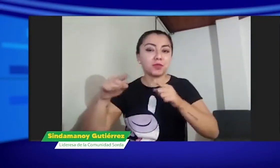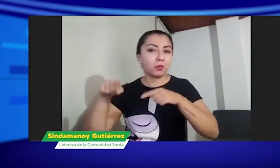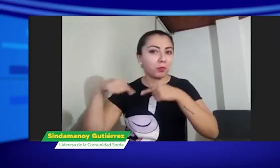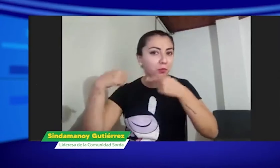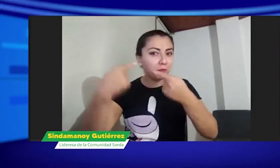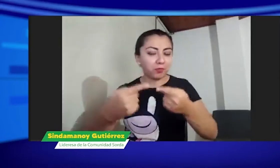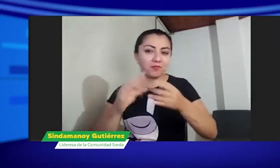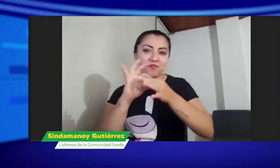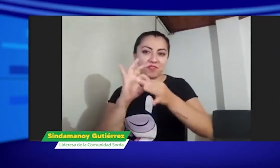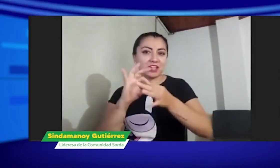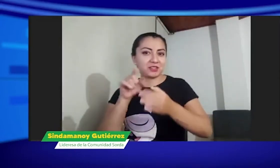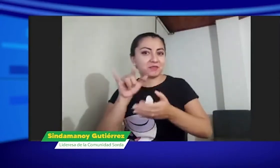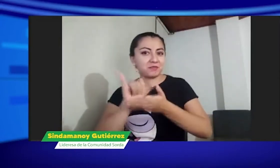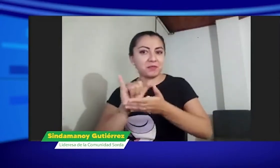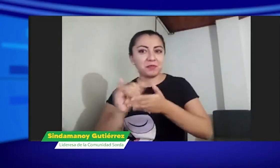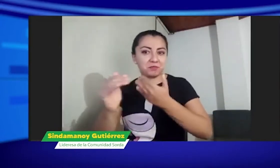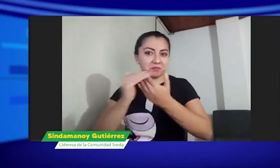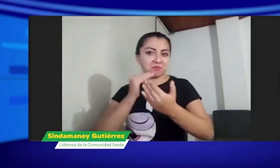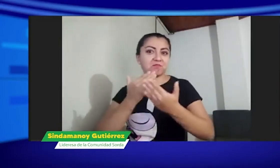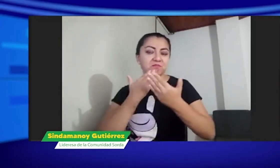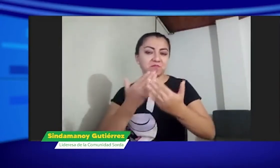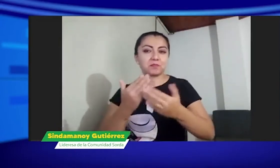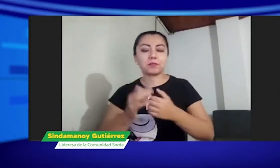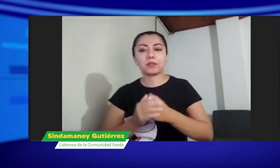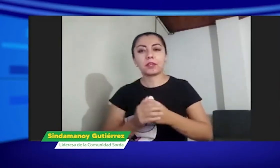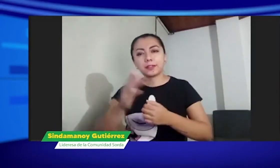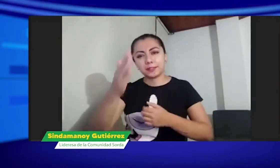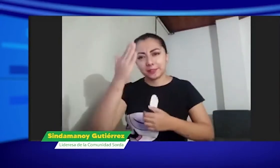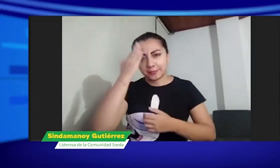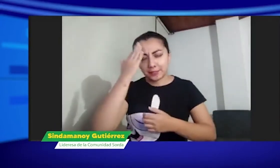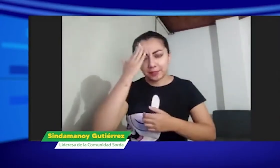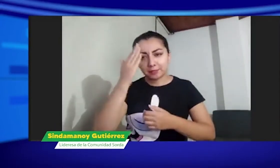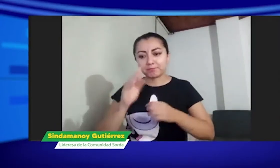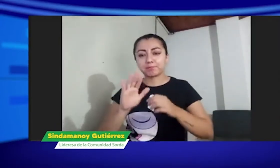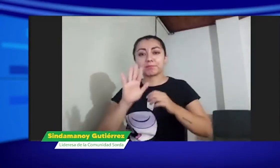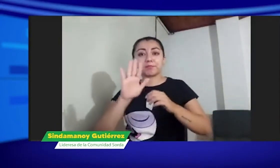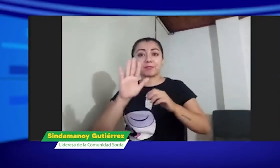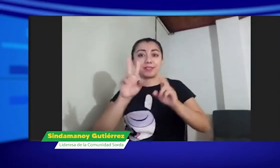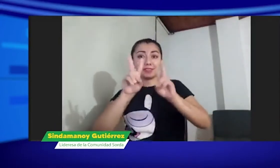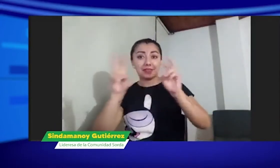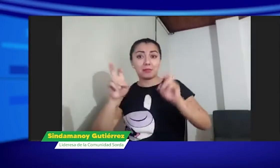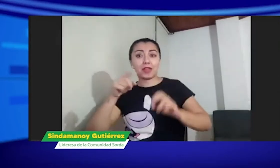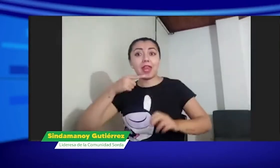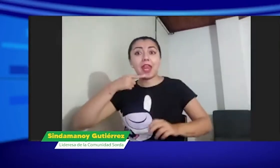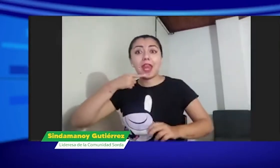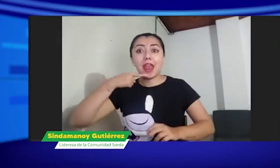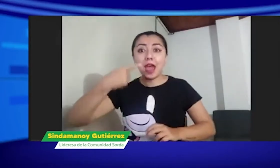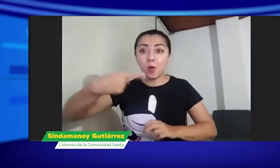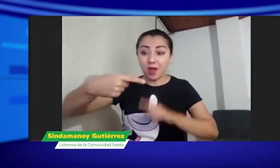señas como patrimonio. Y, pues, agradezco a Fenascol que se traiga este tema aquí.